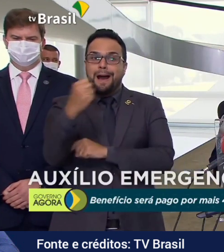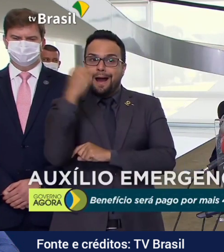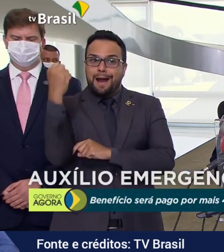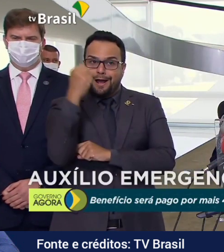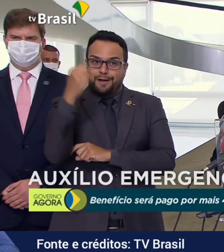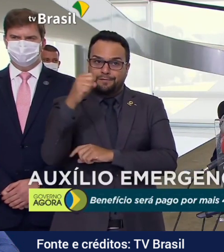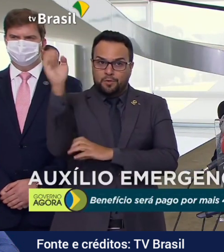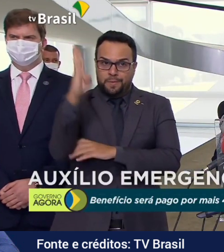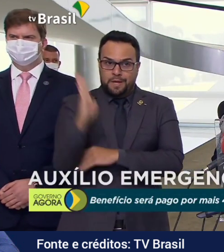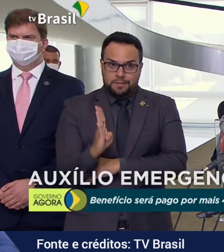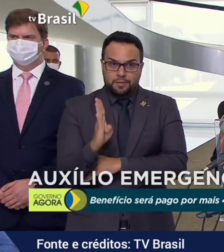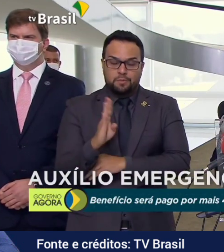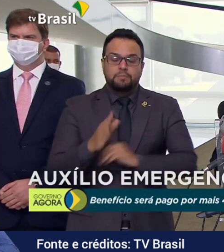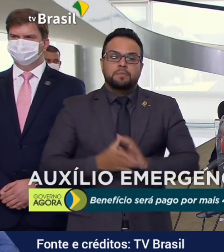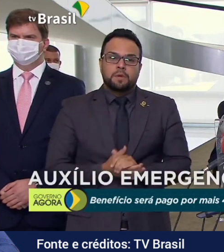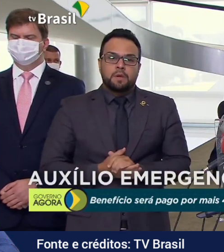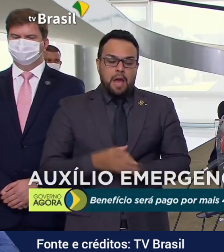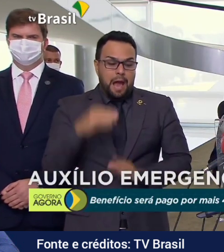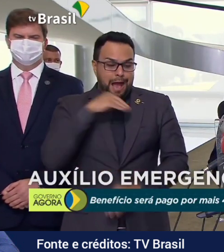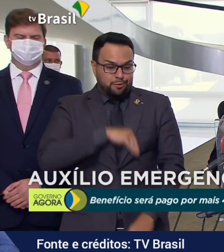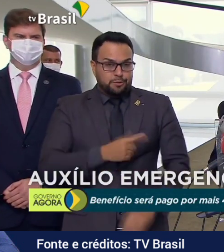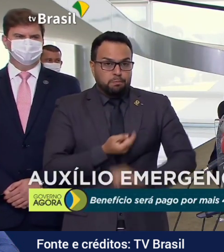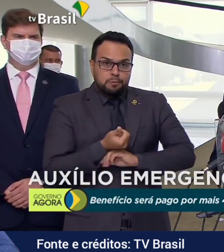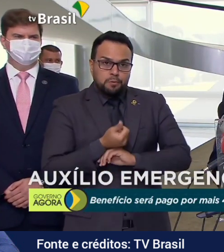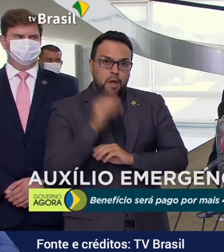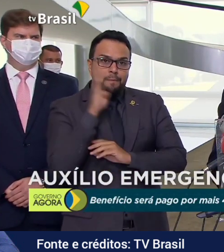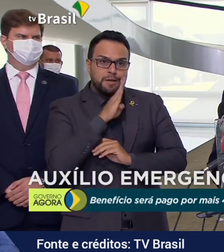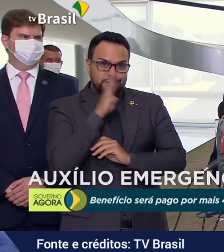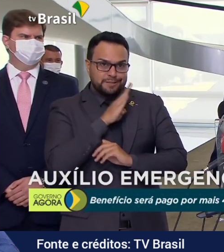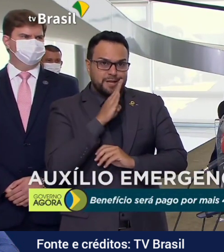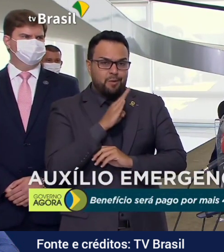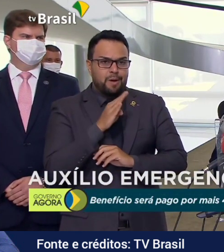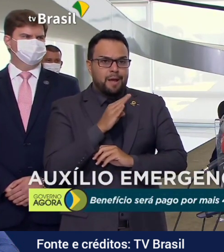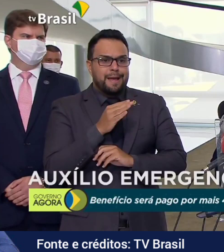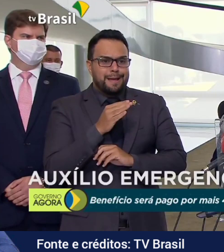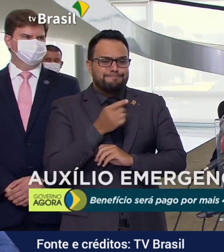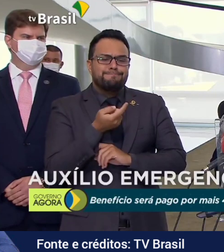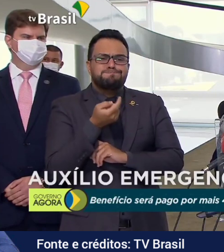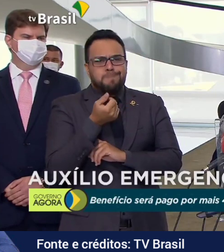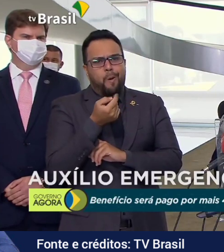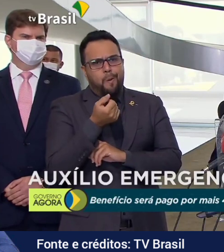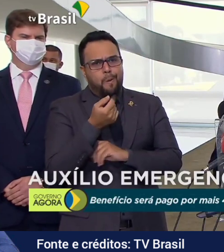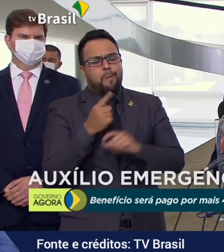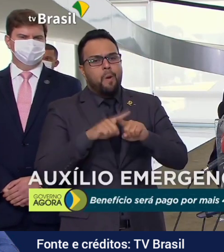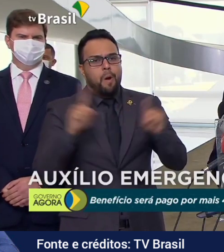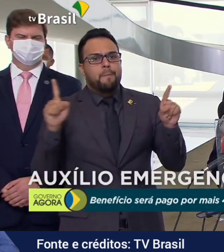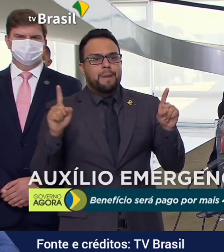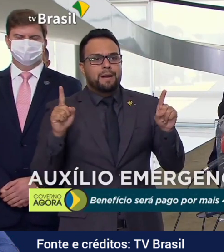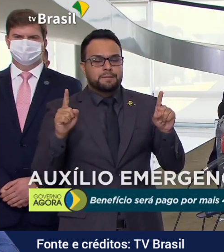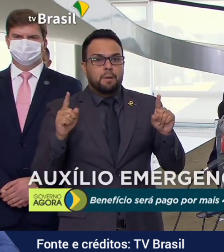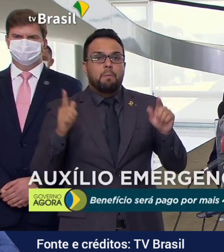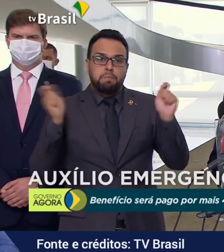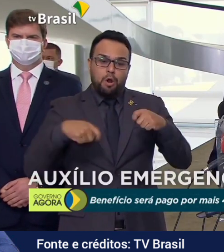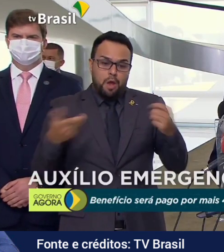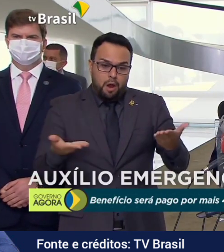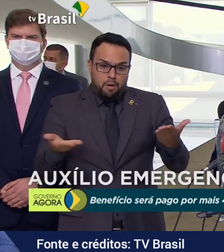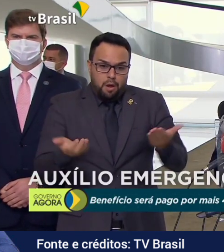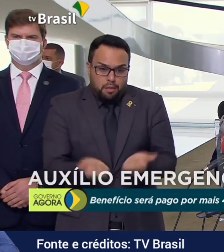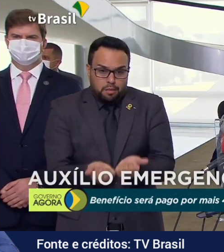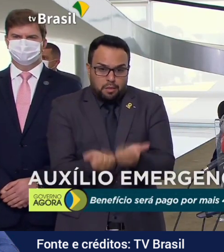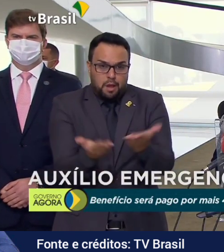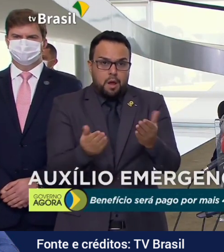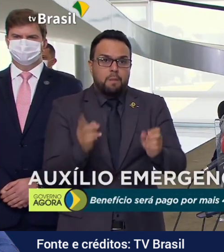é um alento. É pouco, inclusive, reconheço. Mas é o que a nação pode dispensar à sua